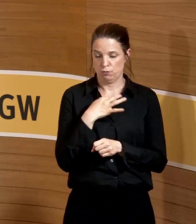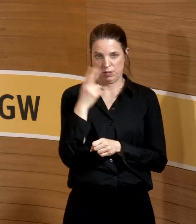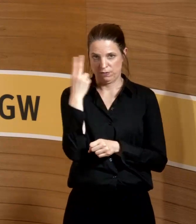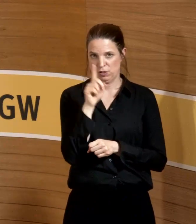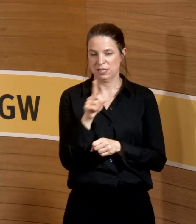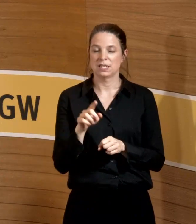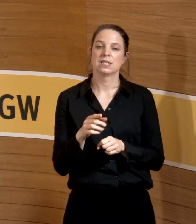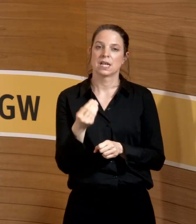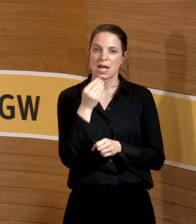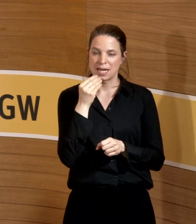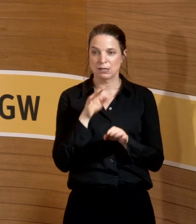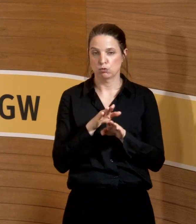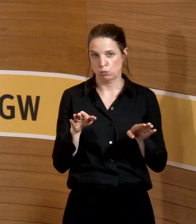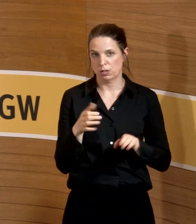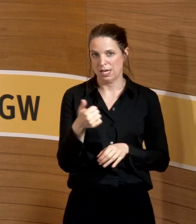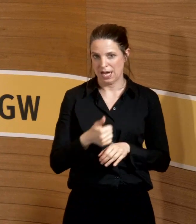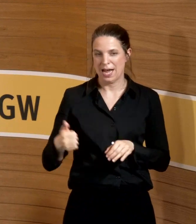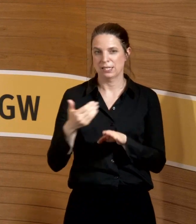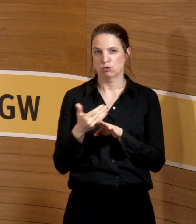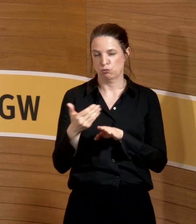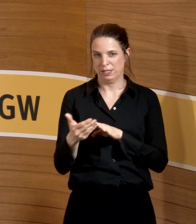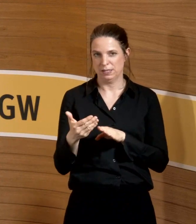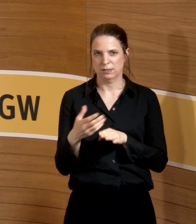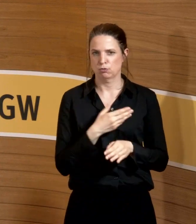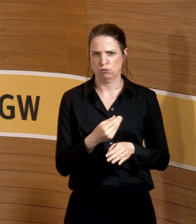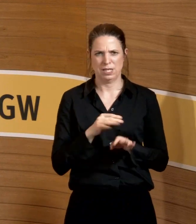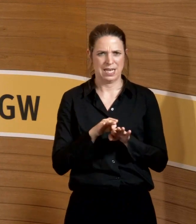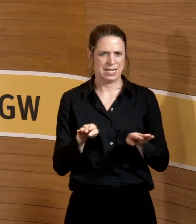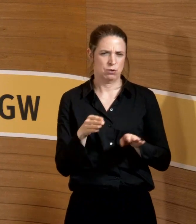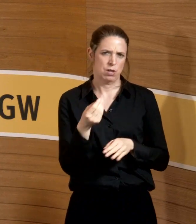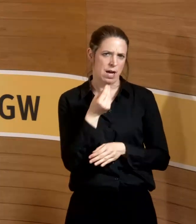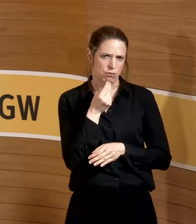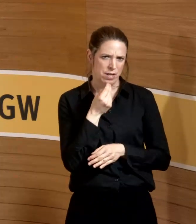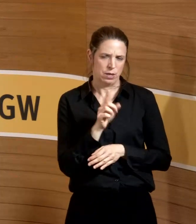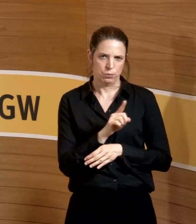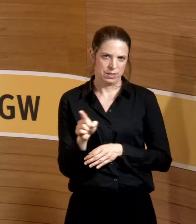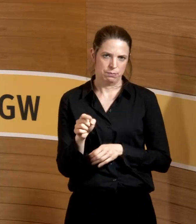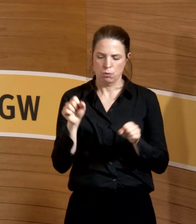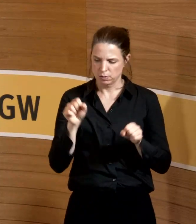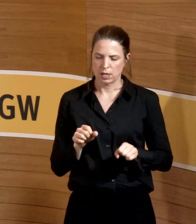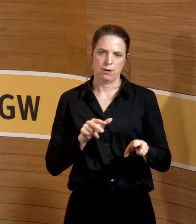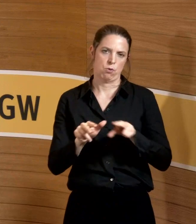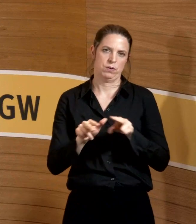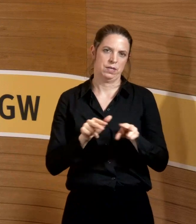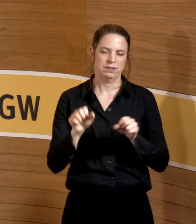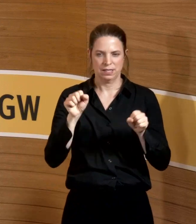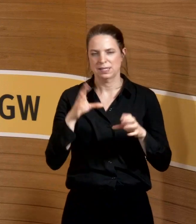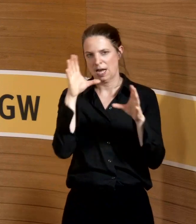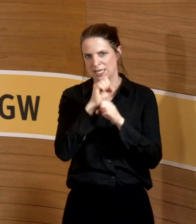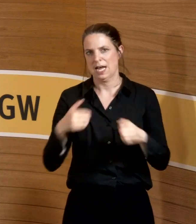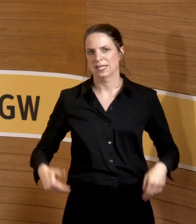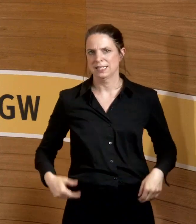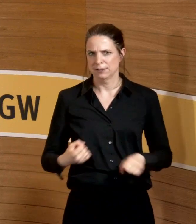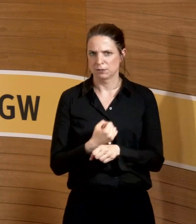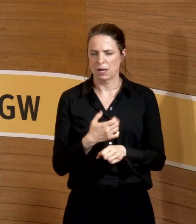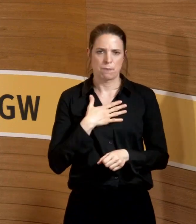Ernährungsgrundlage spätestens nach einem Jahr für ein Kind ist bestimmt nicht mehr der Stillen. Und das kann man organisieren, dann kann man auch Nachtdienste machen. Das